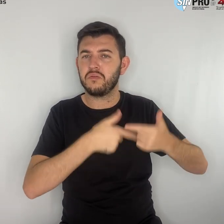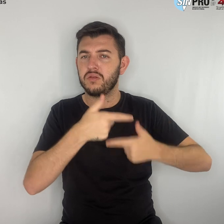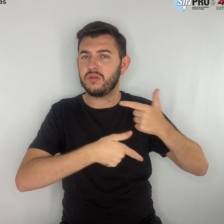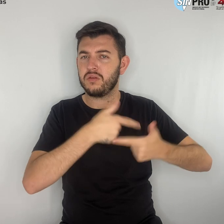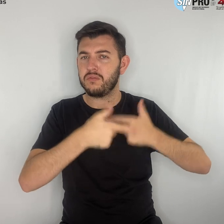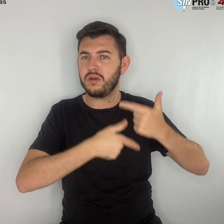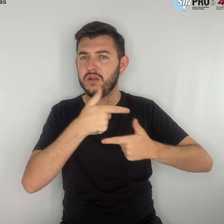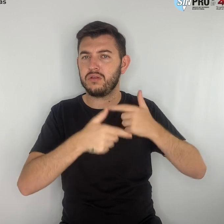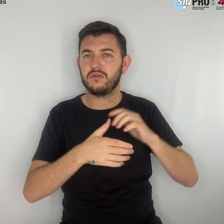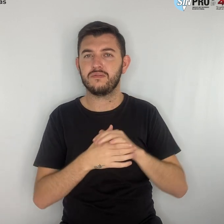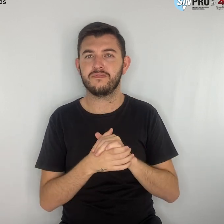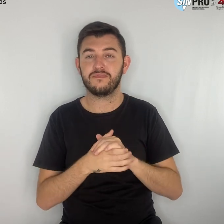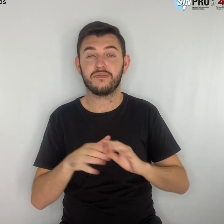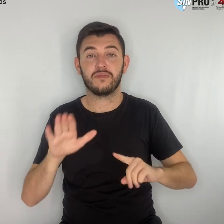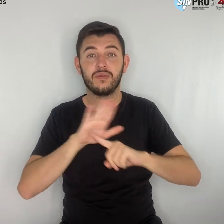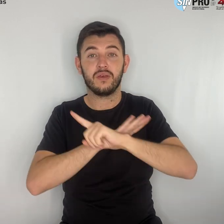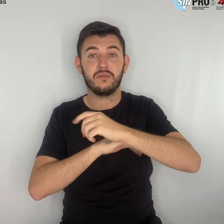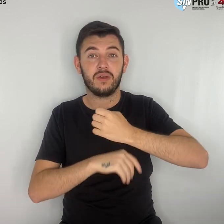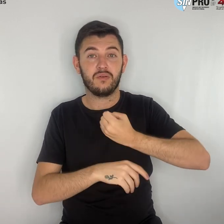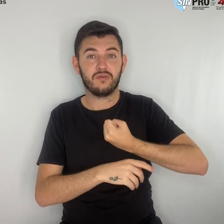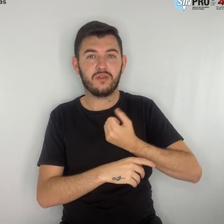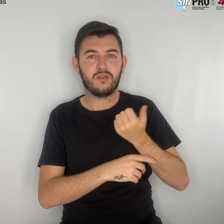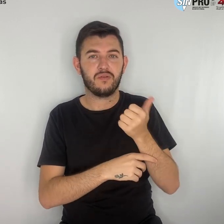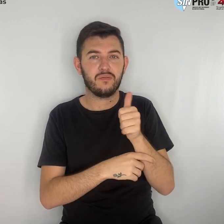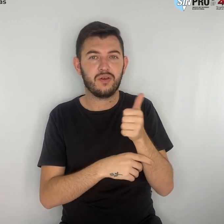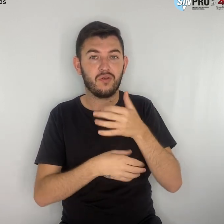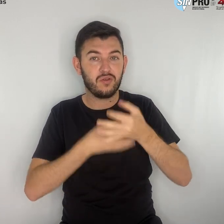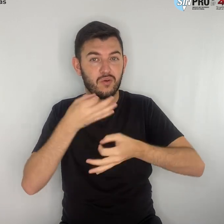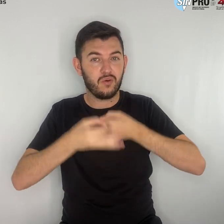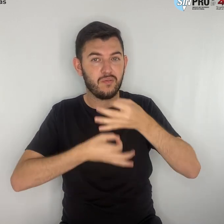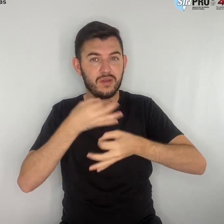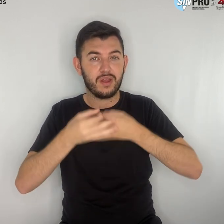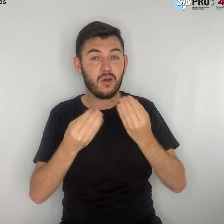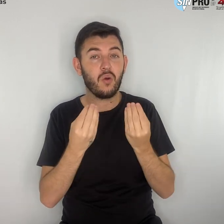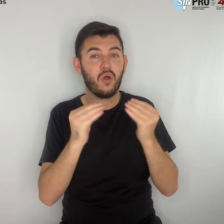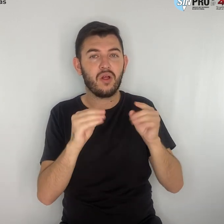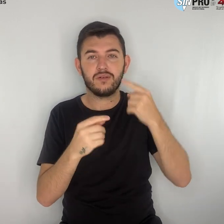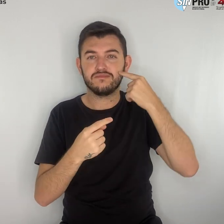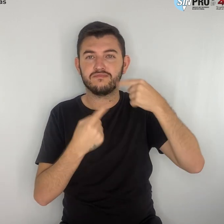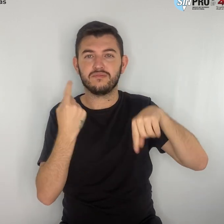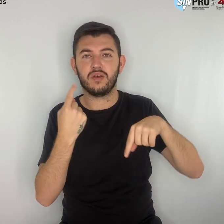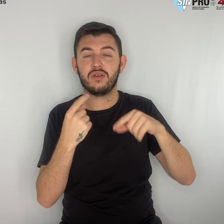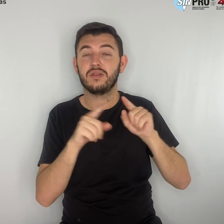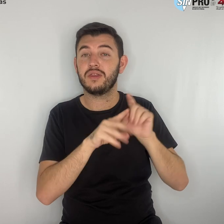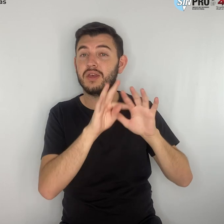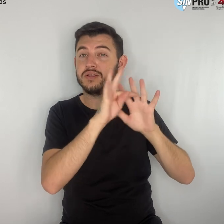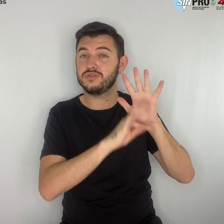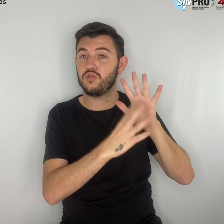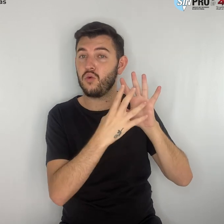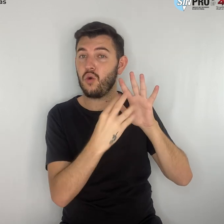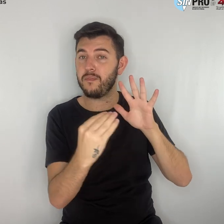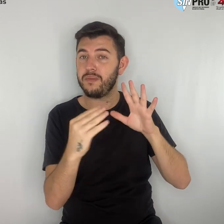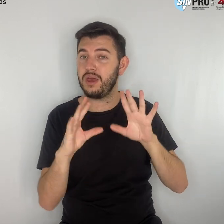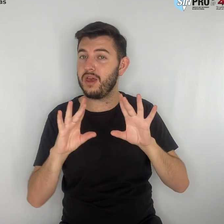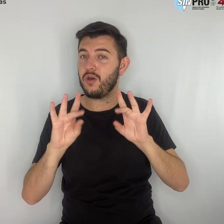sobre a questão 11. Marcar discordo da proposição. Copie e cole o texto abaixo. Os